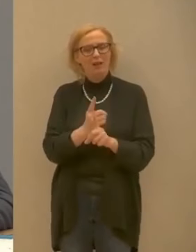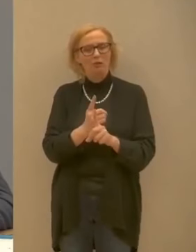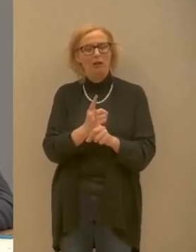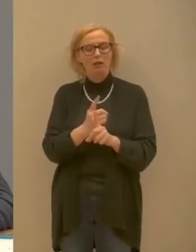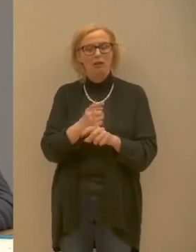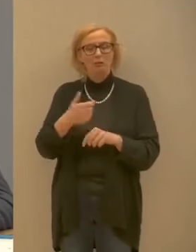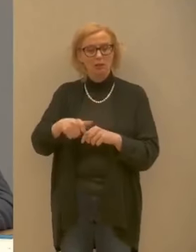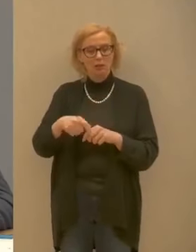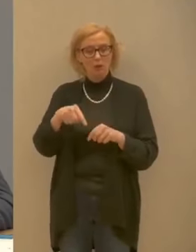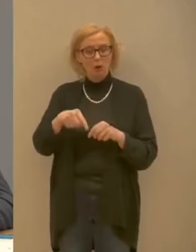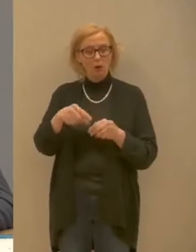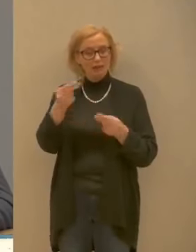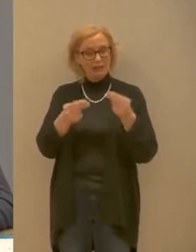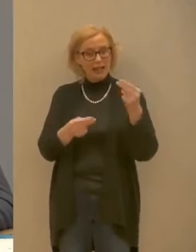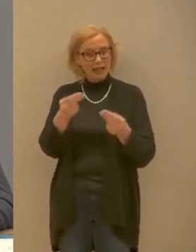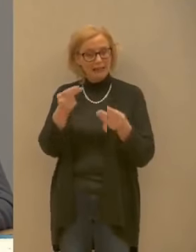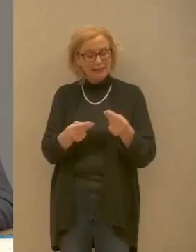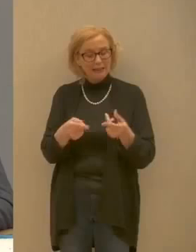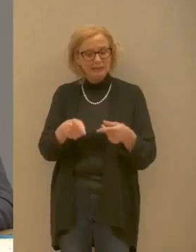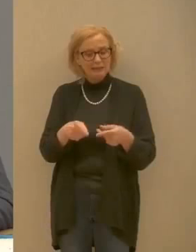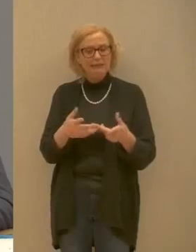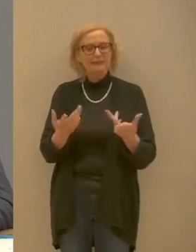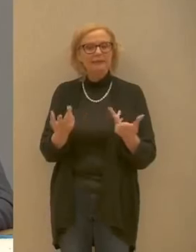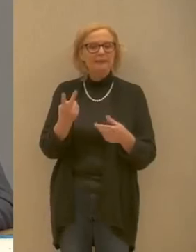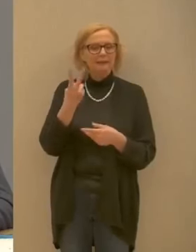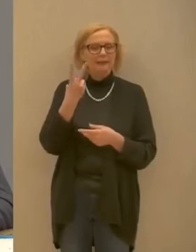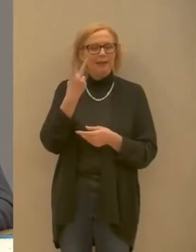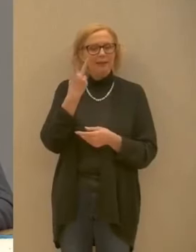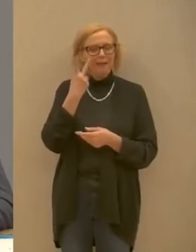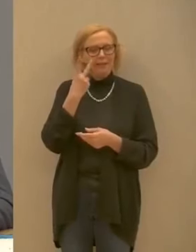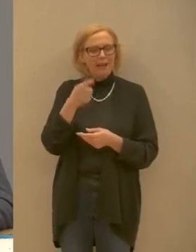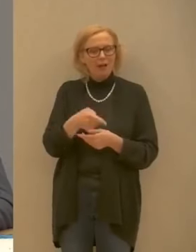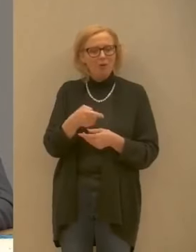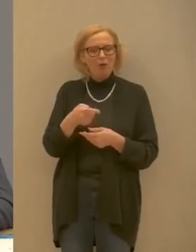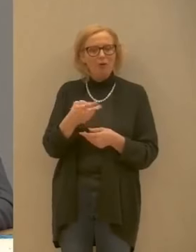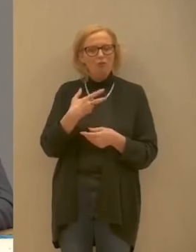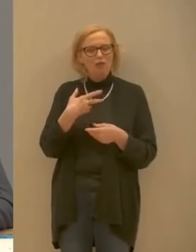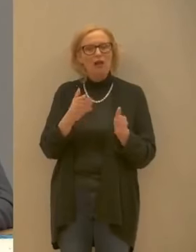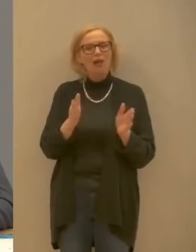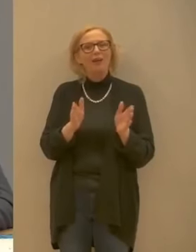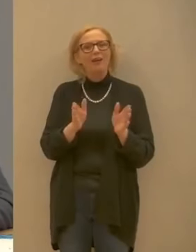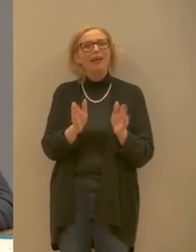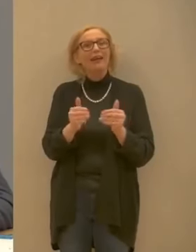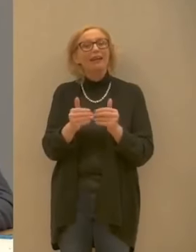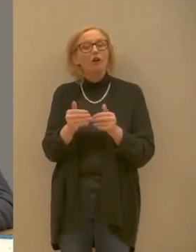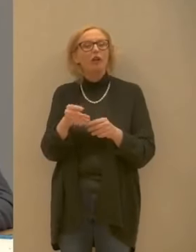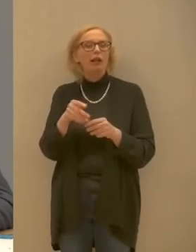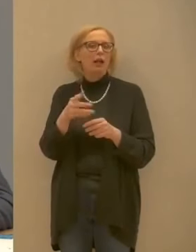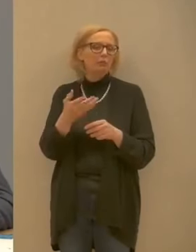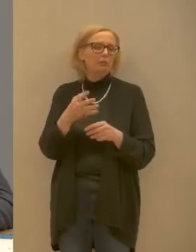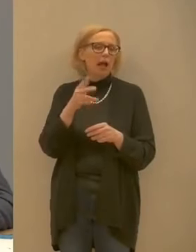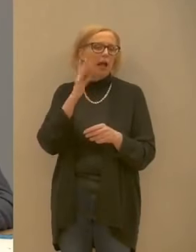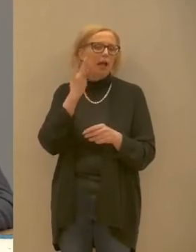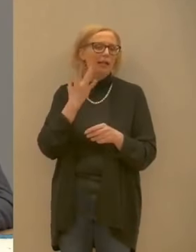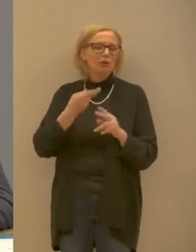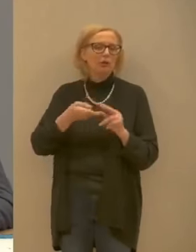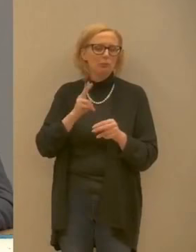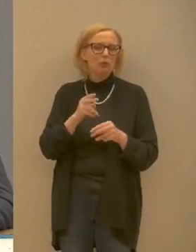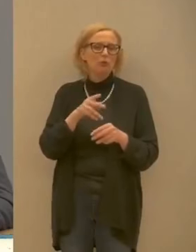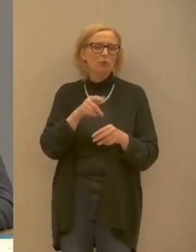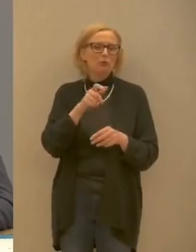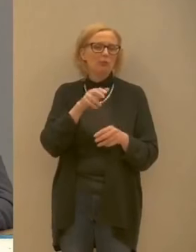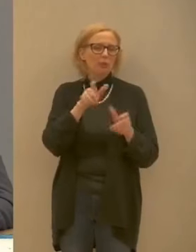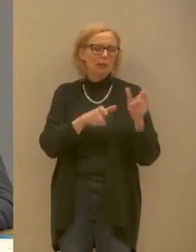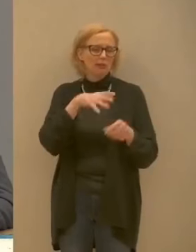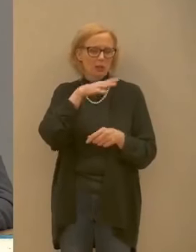oggi ci dicono che è vero purtroppo che le categorie più a rischio sono quelle anziane perché questo è vero ma l'abbiamo